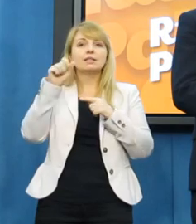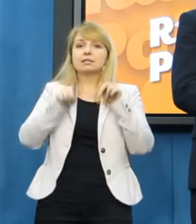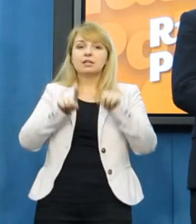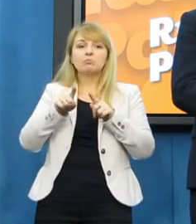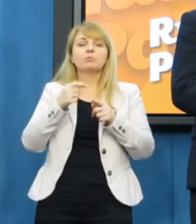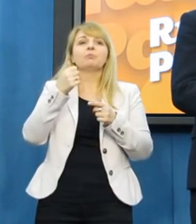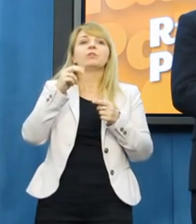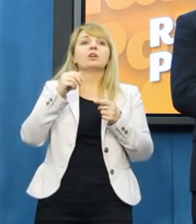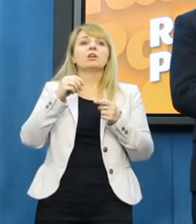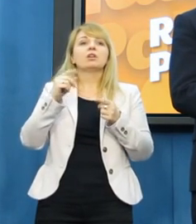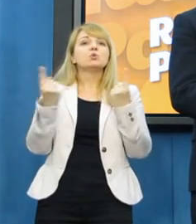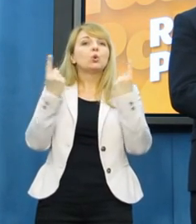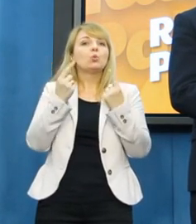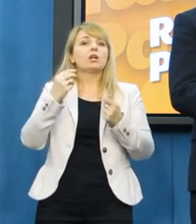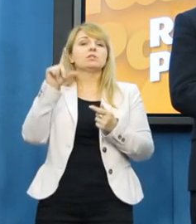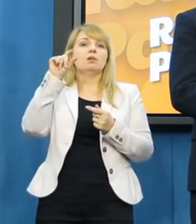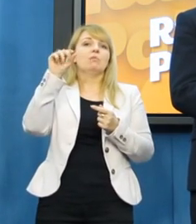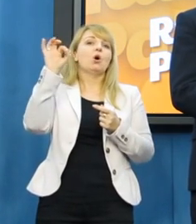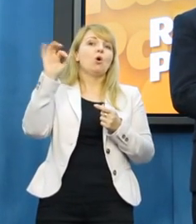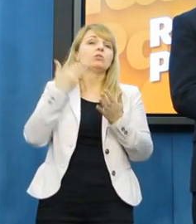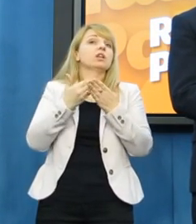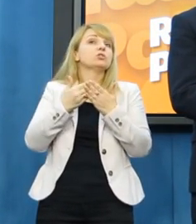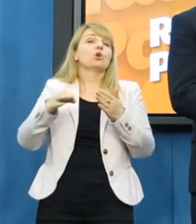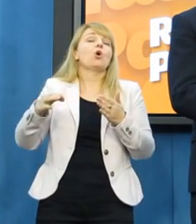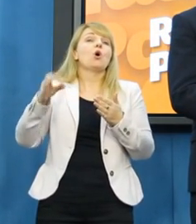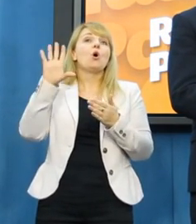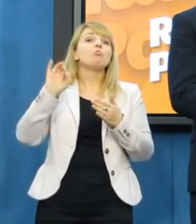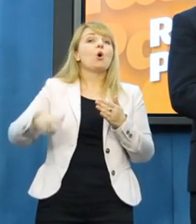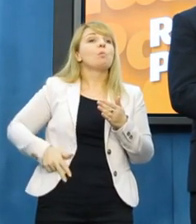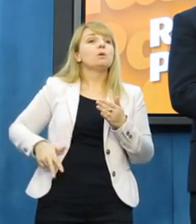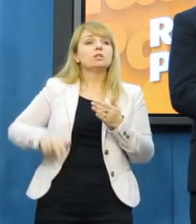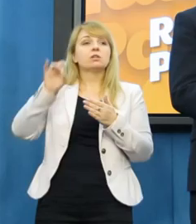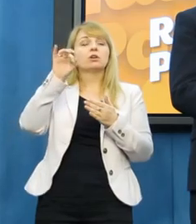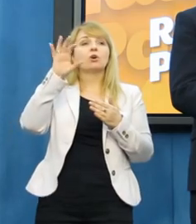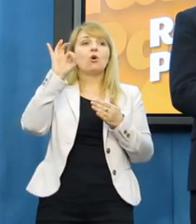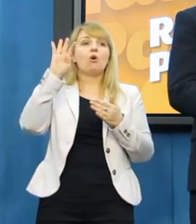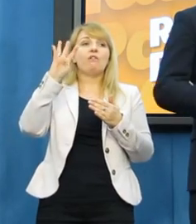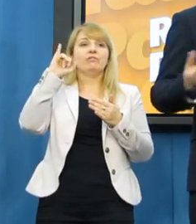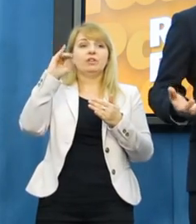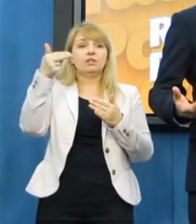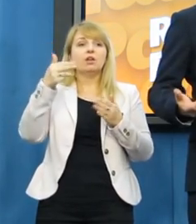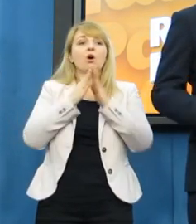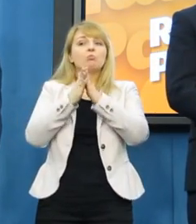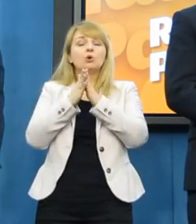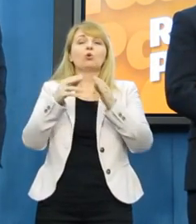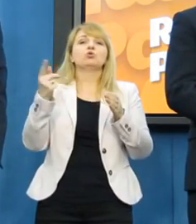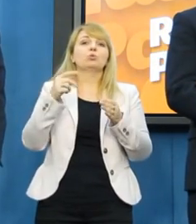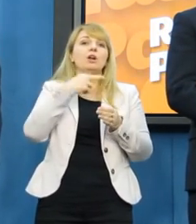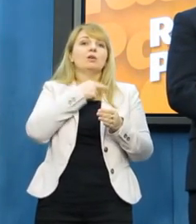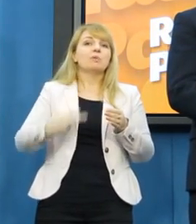sytuacja w Platformie w związku z tym, że Minister Sprawiedliwości i COVID poprosił Tuska o zgodę do wystąpienia. To jest oczywiście duża zmiana